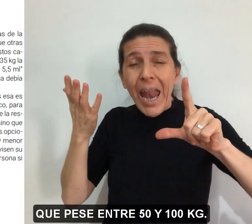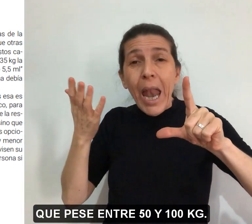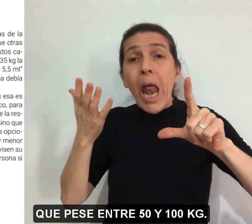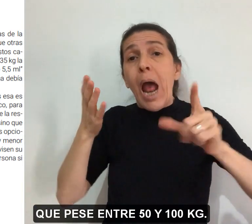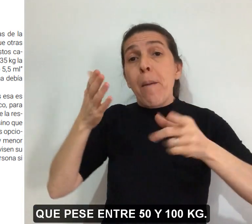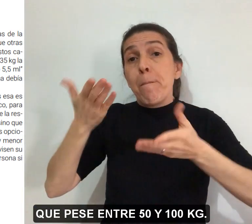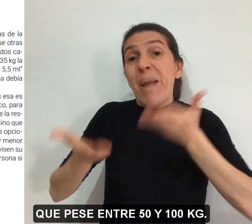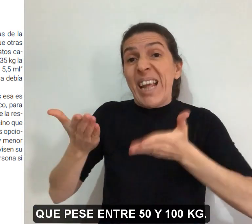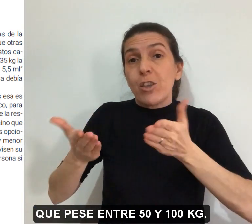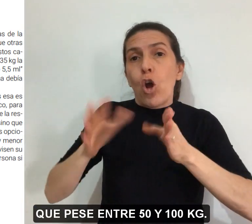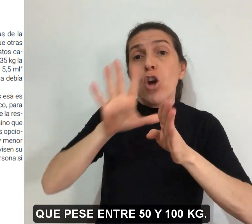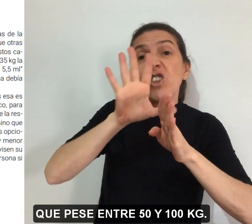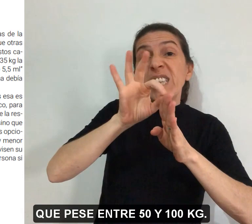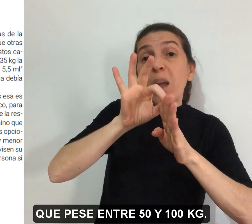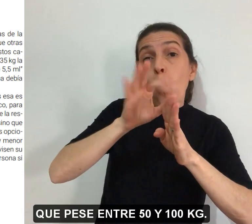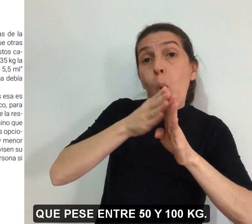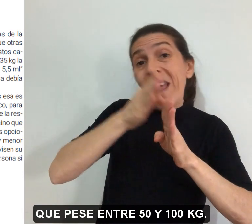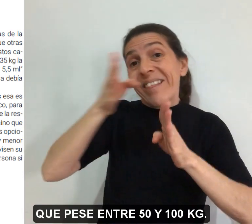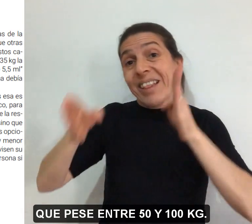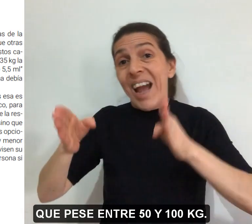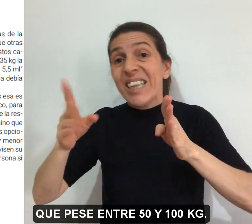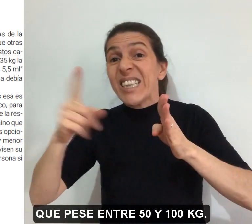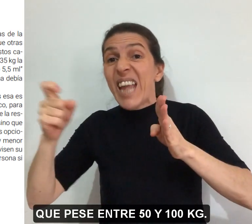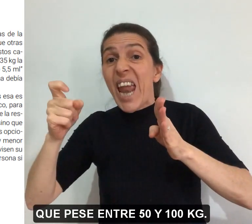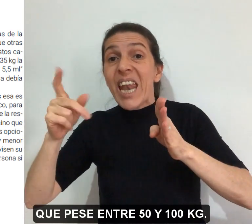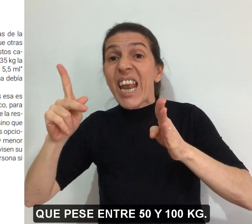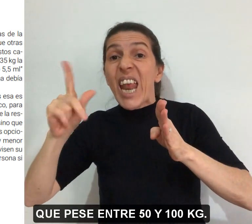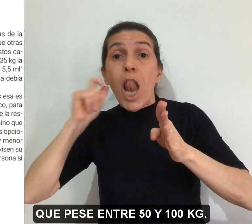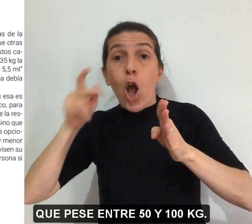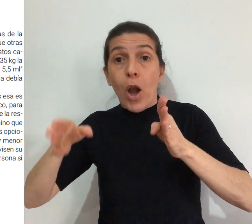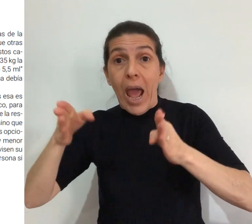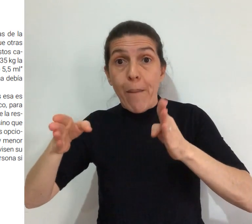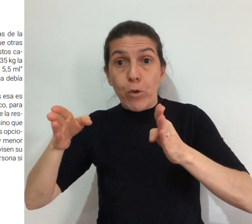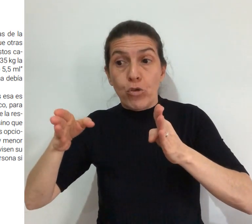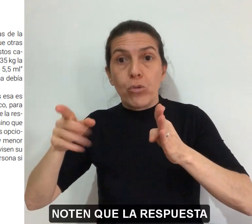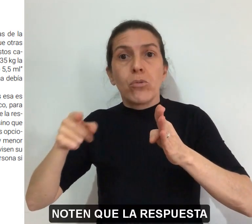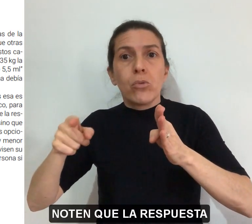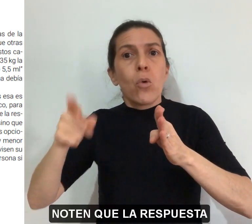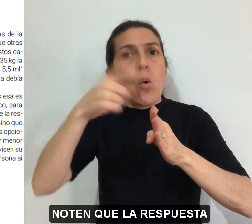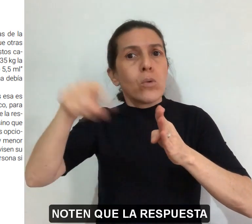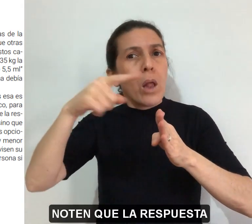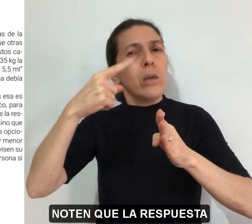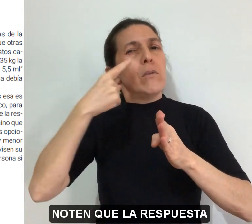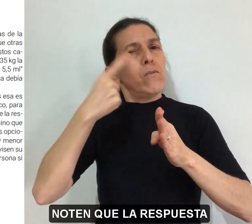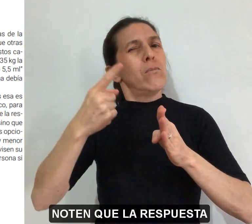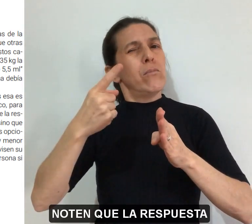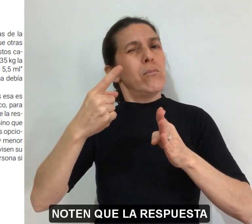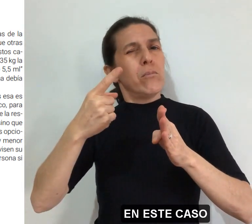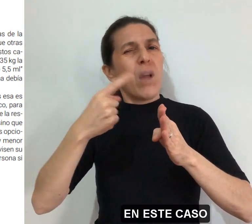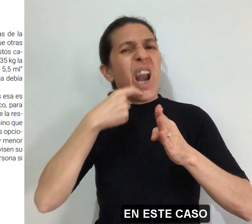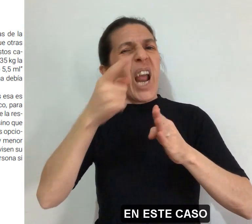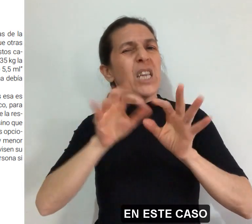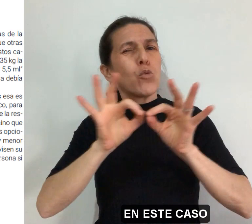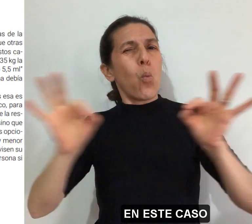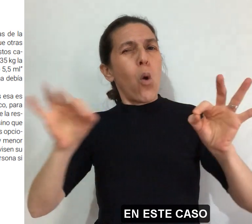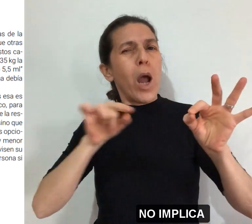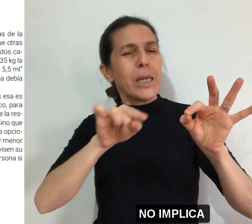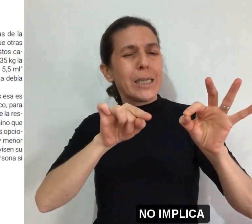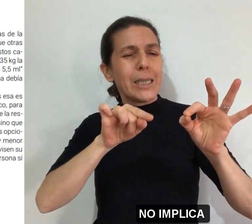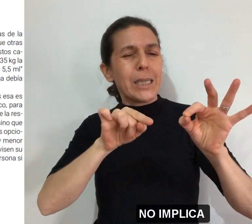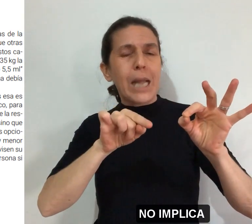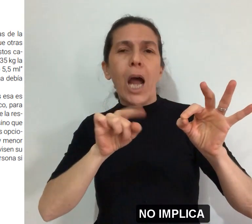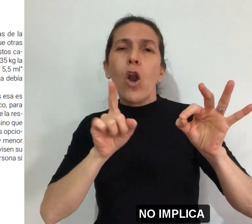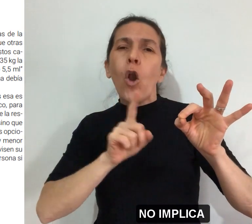entre 50 y 100 kilogramos noten que la respuesta en este caso